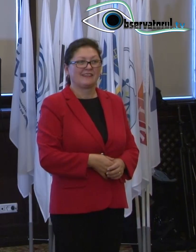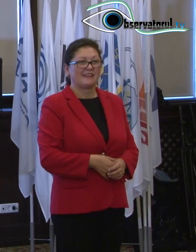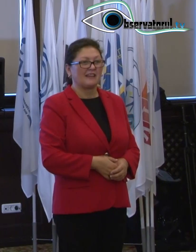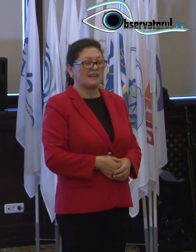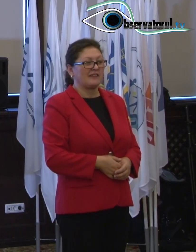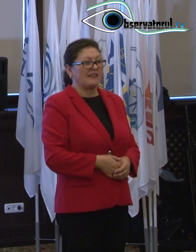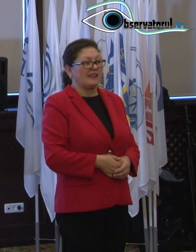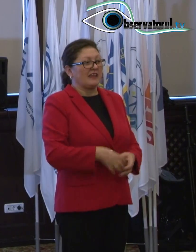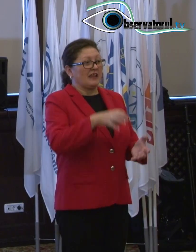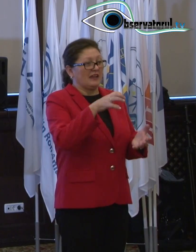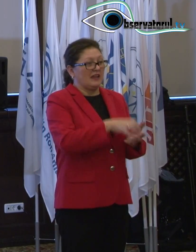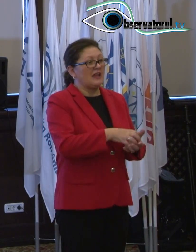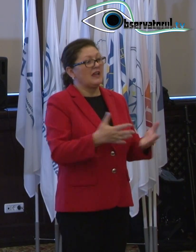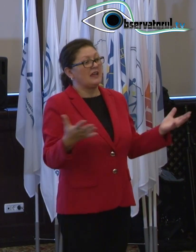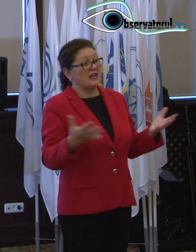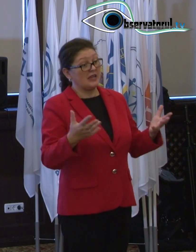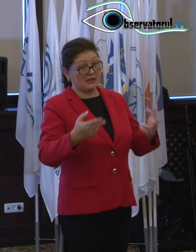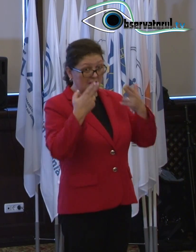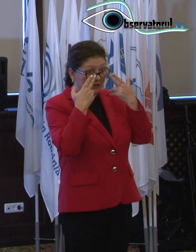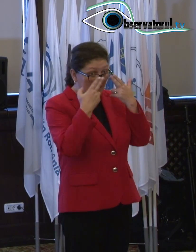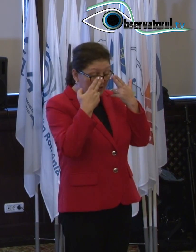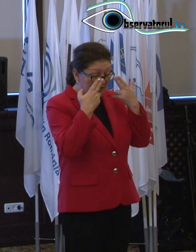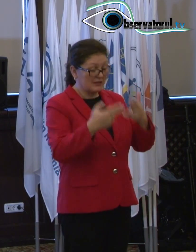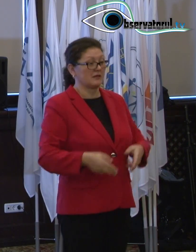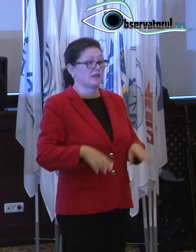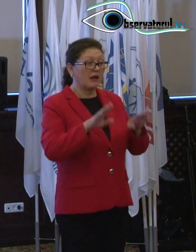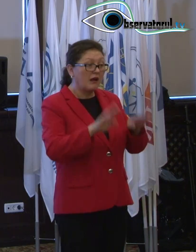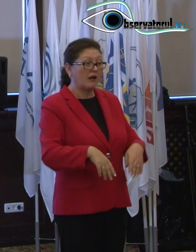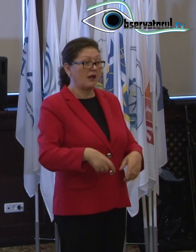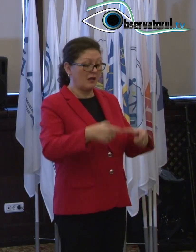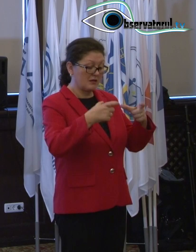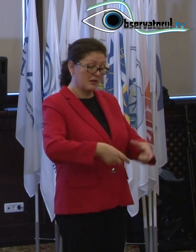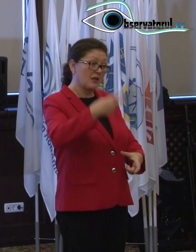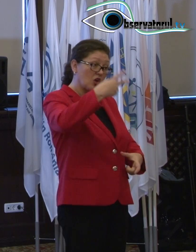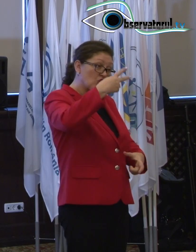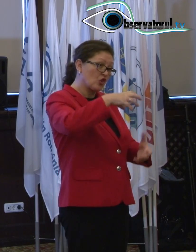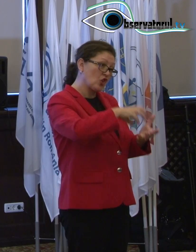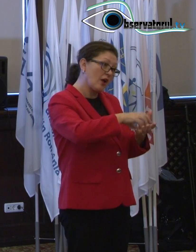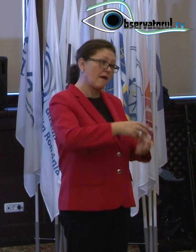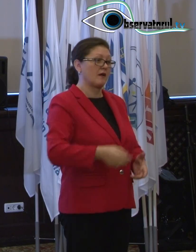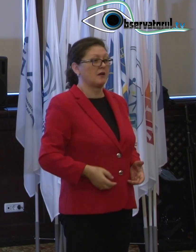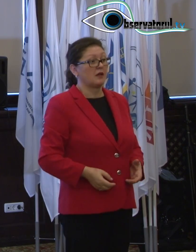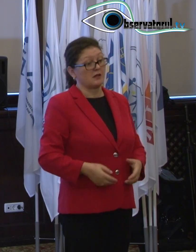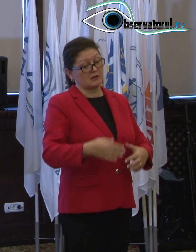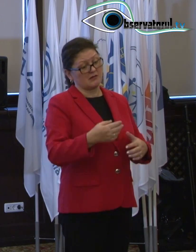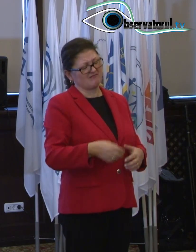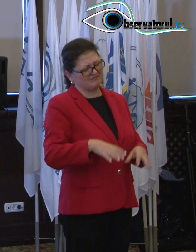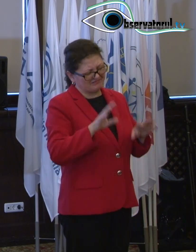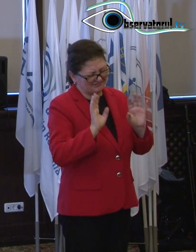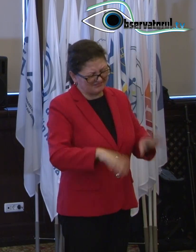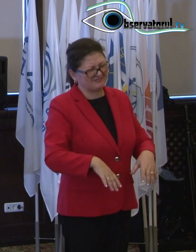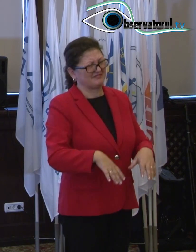sediu pe care nevăzătorii îl au în sectorul 2 și care este nefolosit și care stă în paragină să devină până la urmă